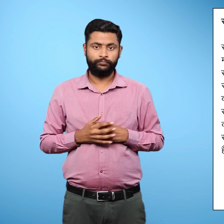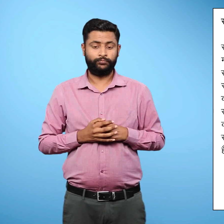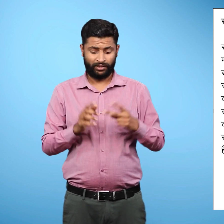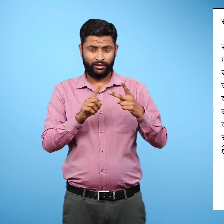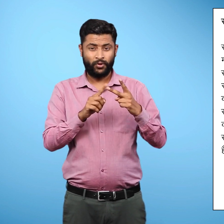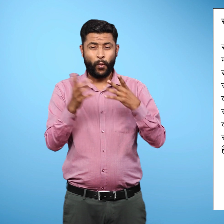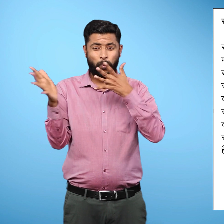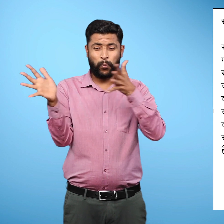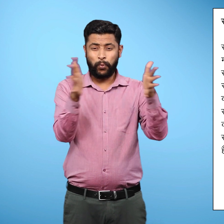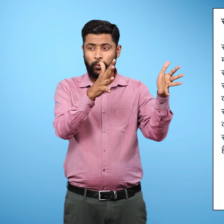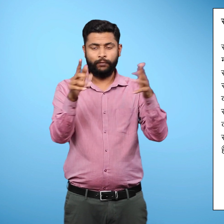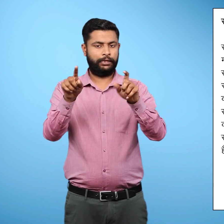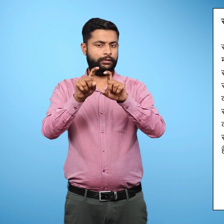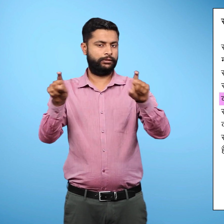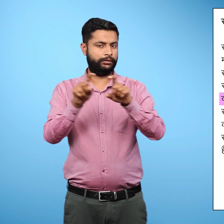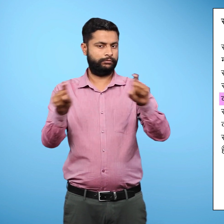वायू तथा स्वच्छ वातावरण,